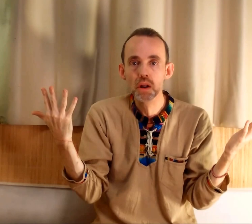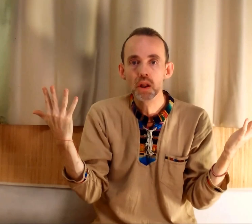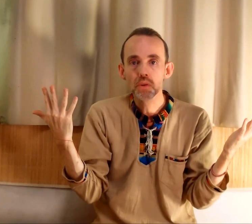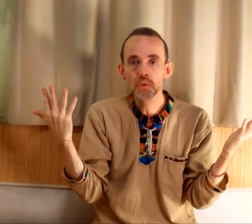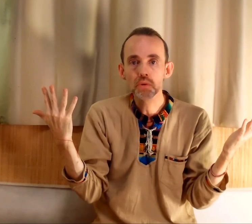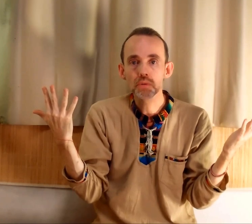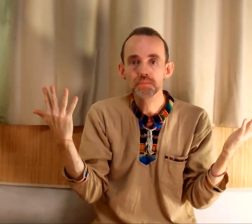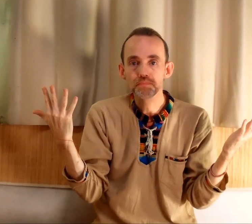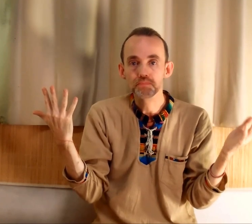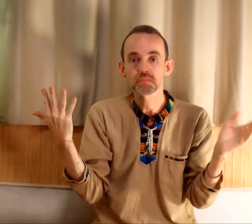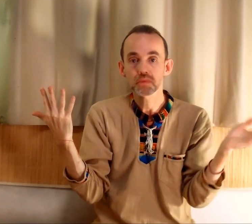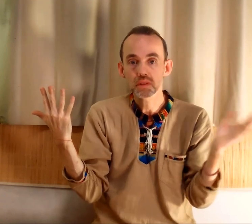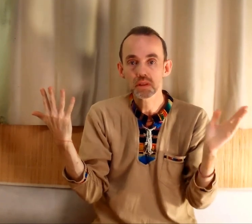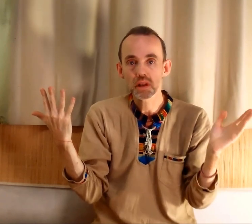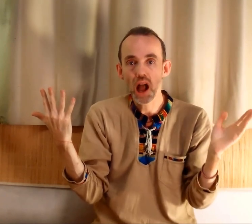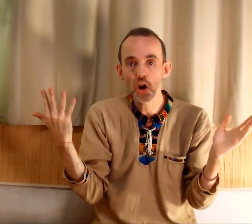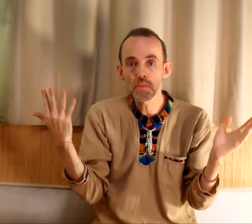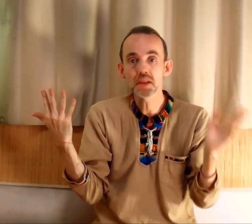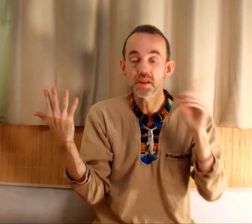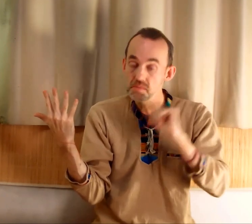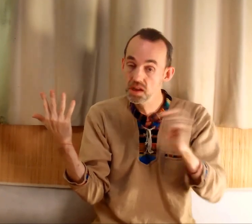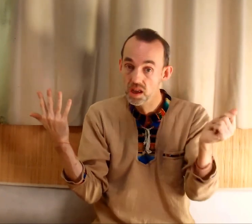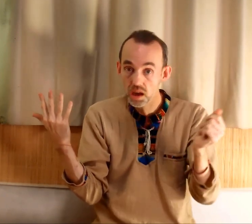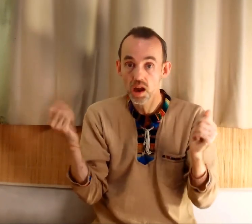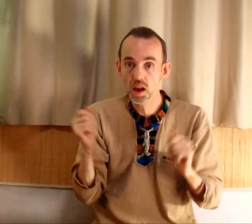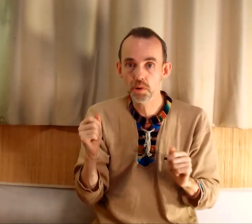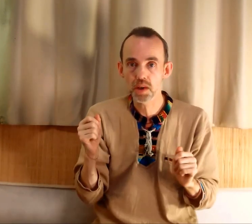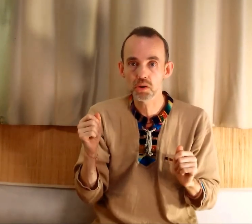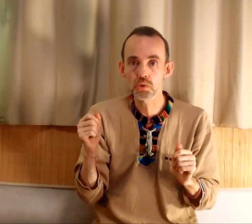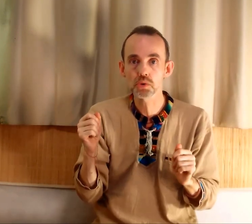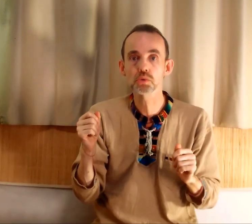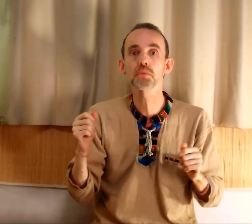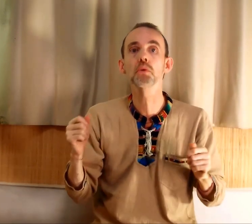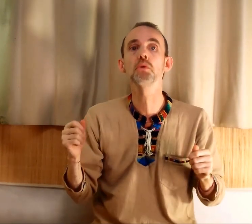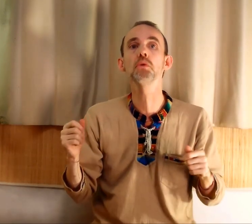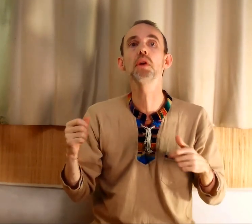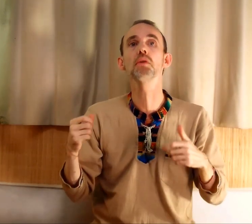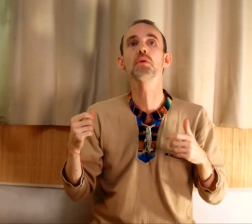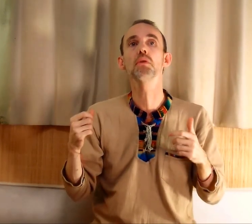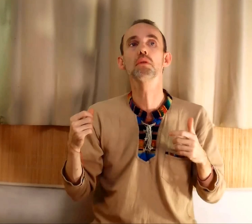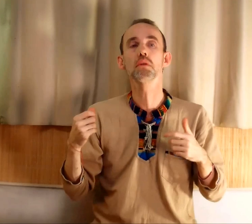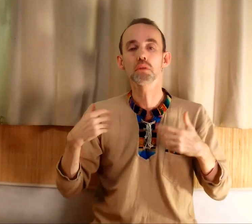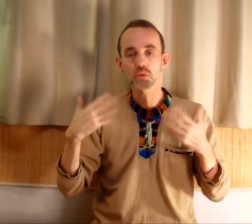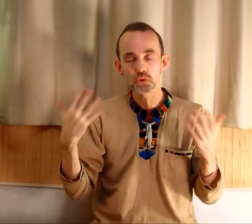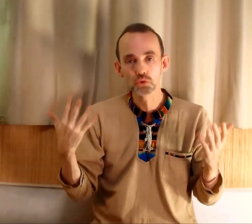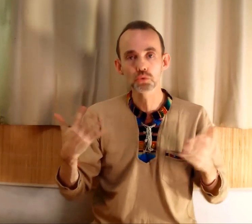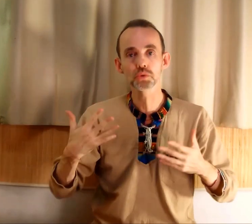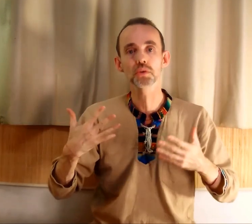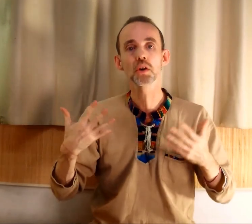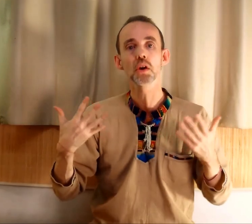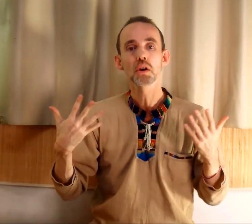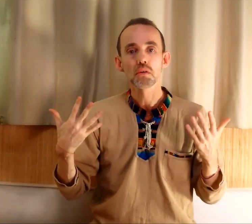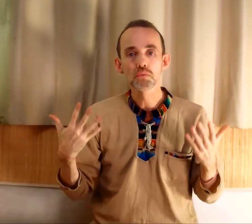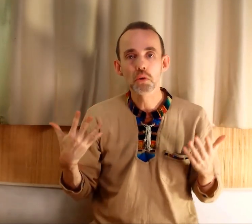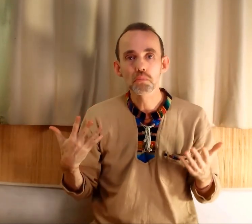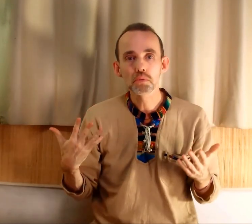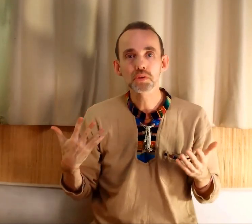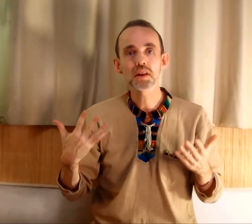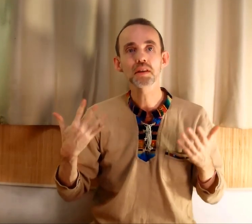donc, un remède similaire à la première cause, sauf qu'au lieu là de juste vous reposer,